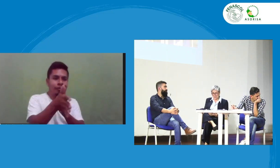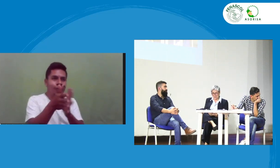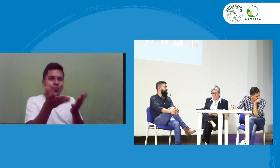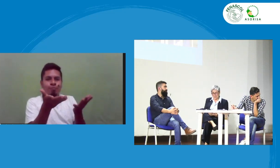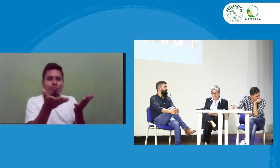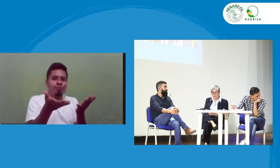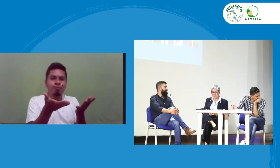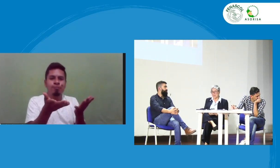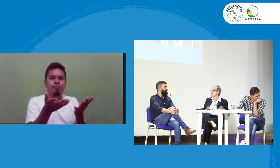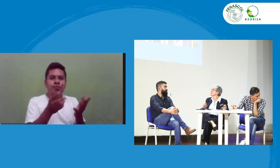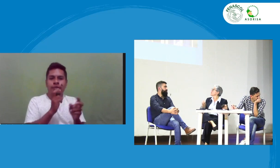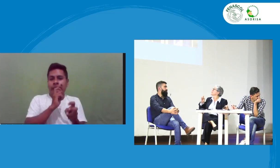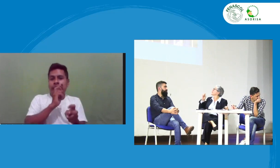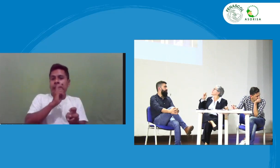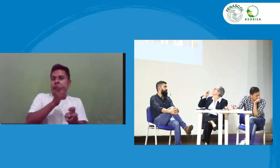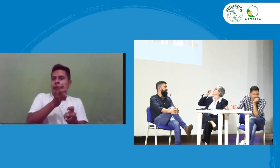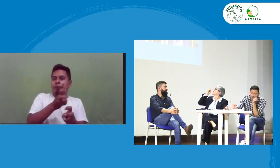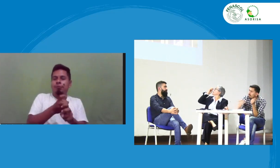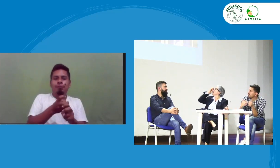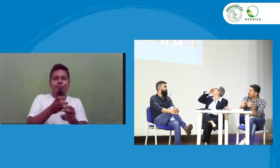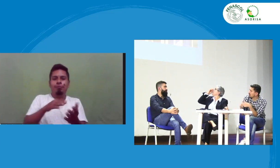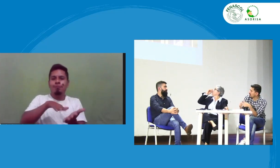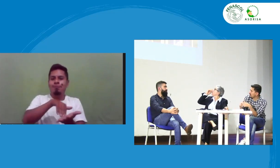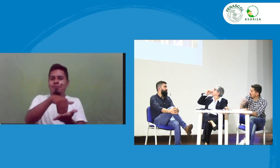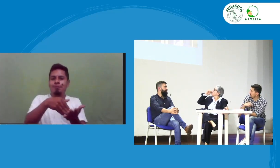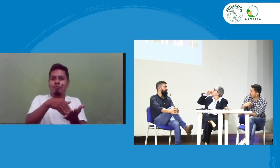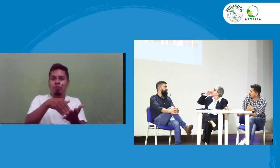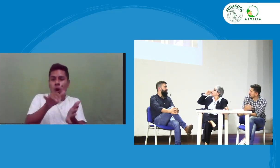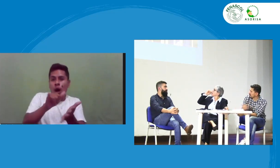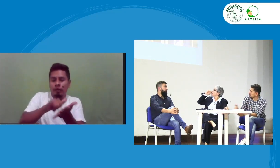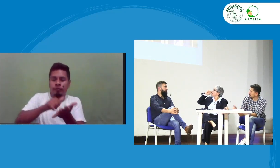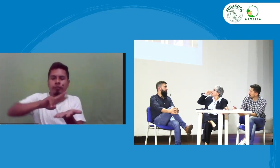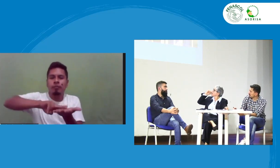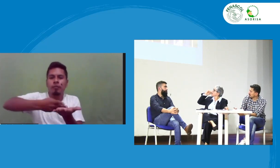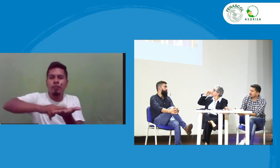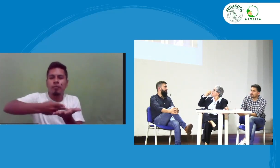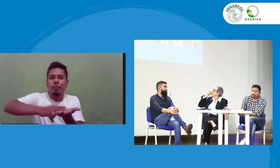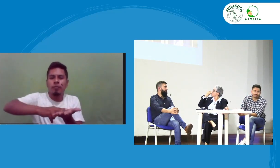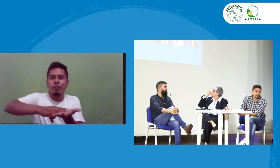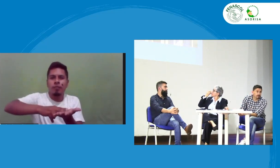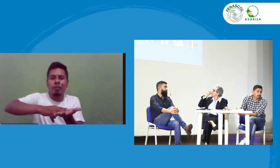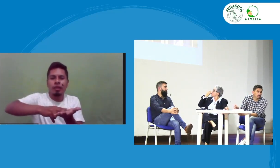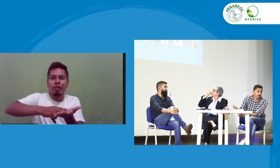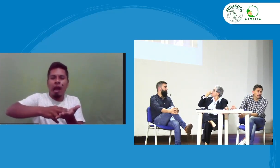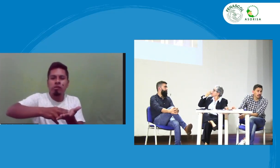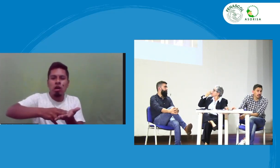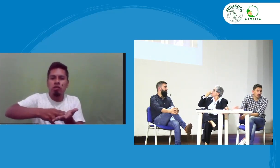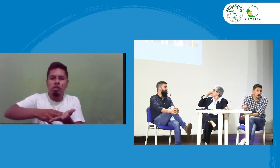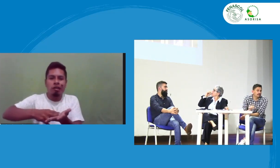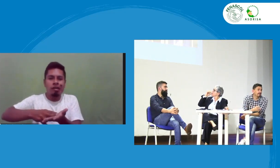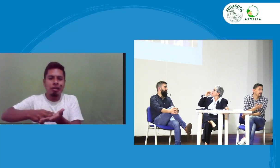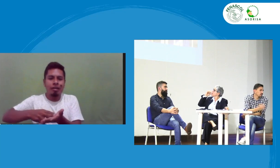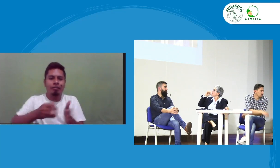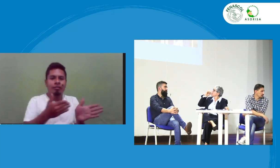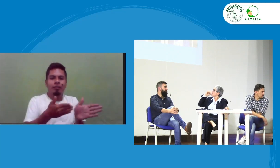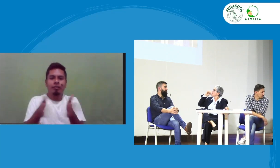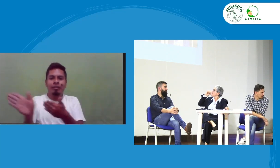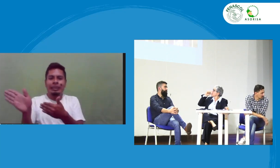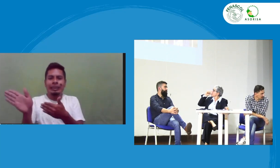en darnos respuesta siempre ahí está ahí está inconveniente y no no tenemos cómo seguir el